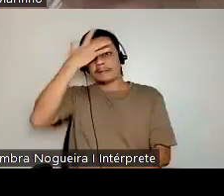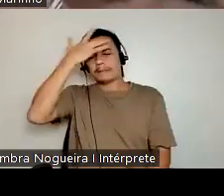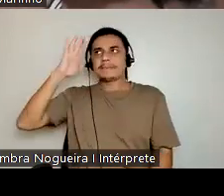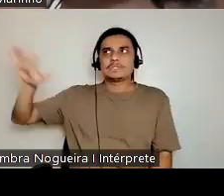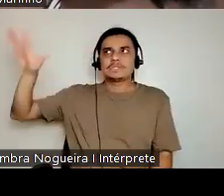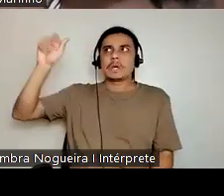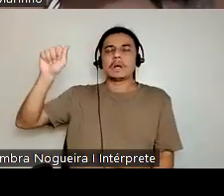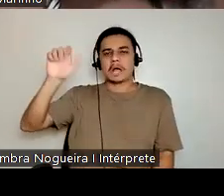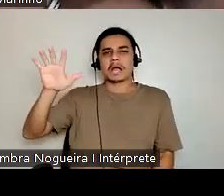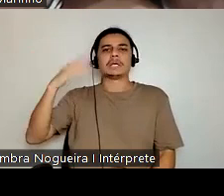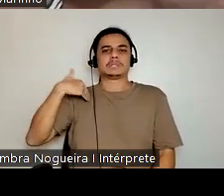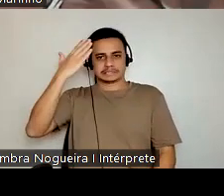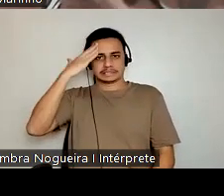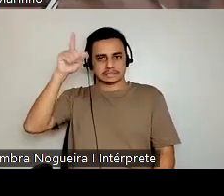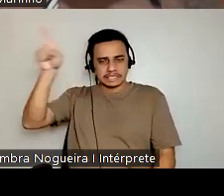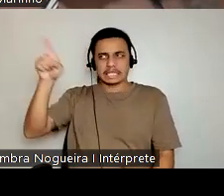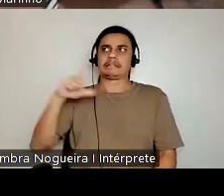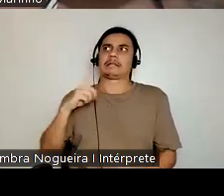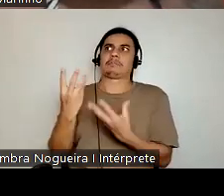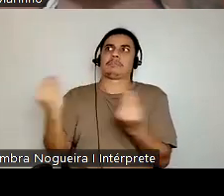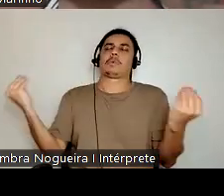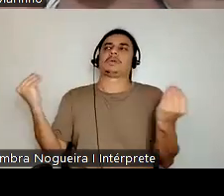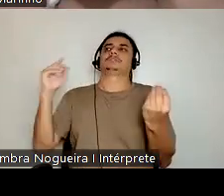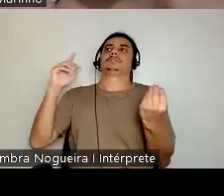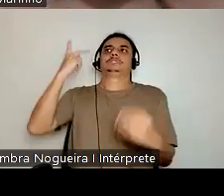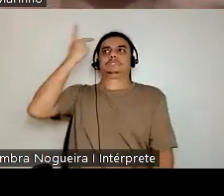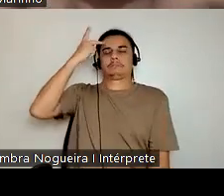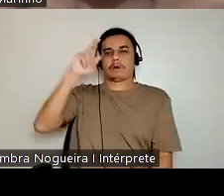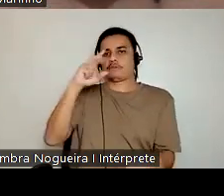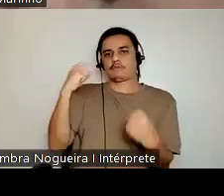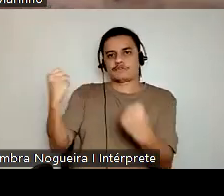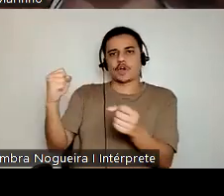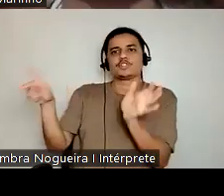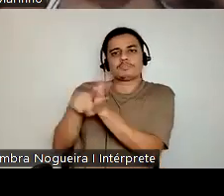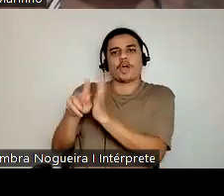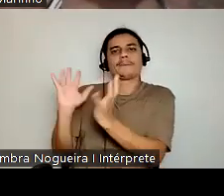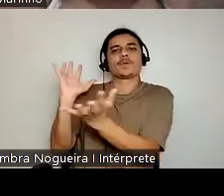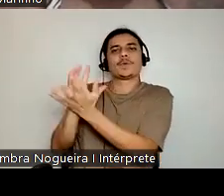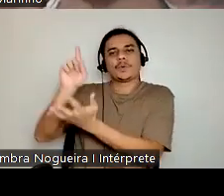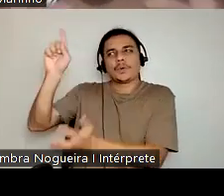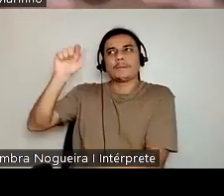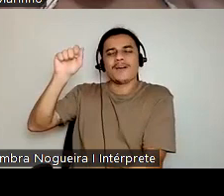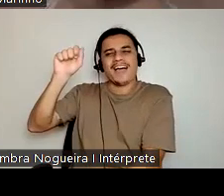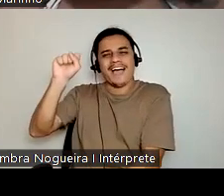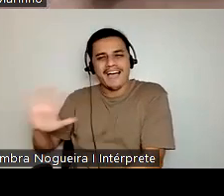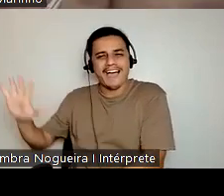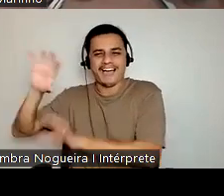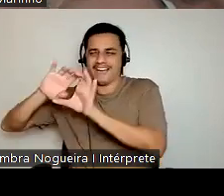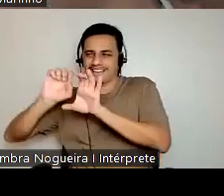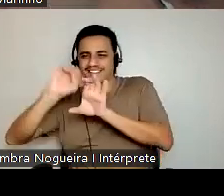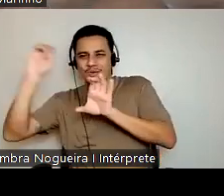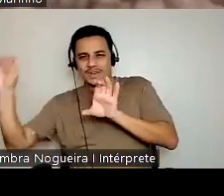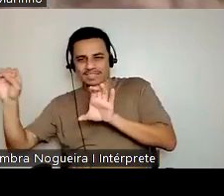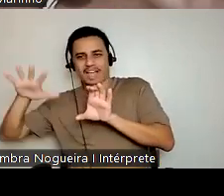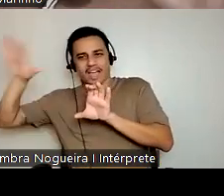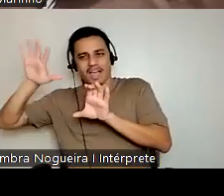Paulo, tem uma ocorrência muito grande de paus orientais aqui em Ríci que não tem, então para mim vai ser muito importante saber, aprender. E aí a gente fala muito desse